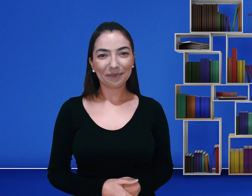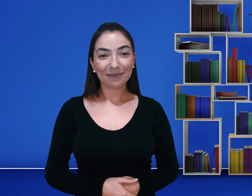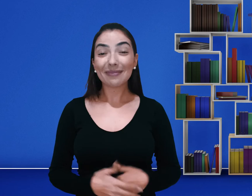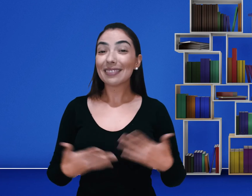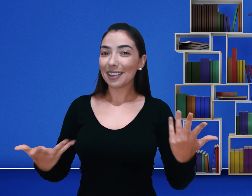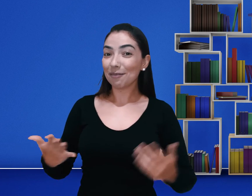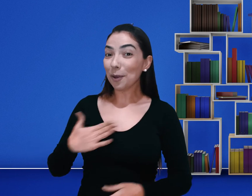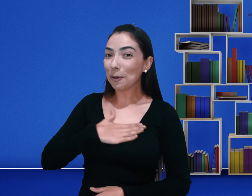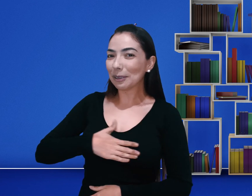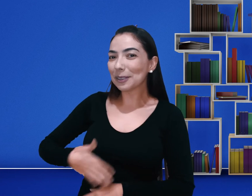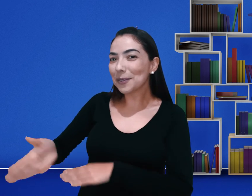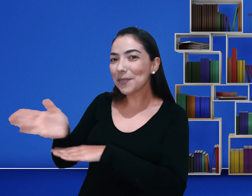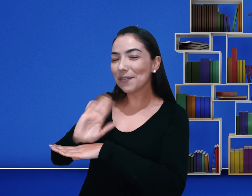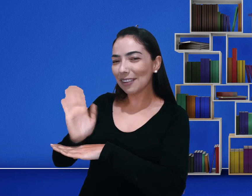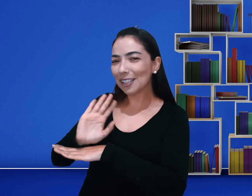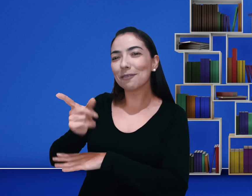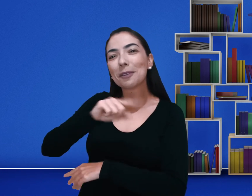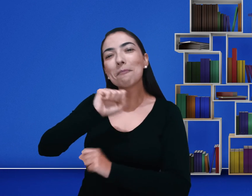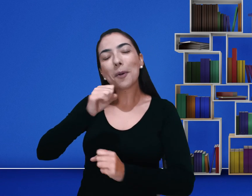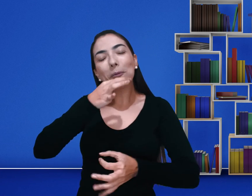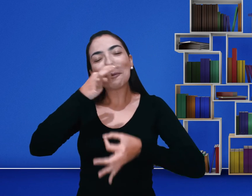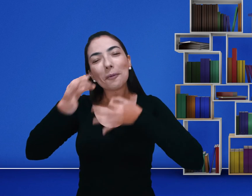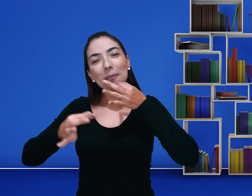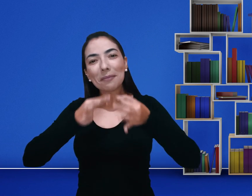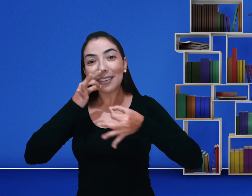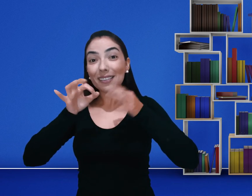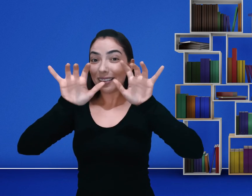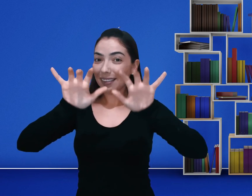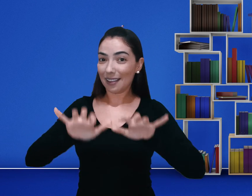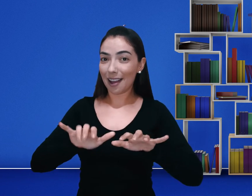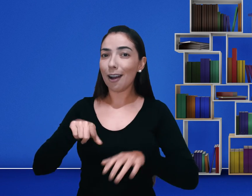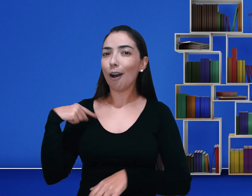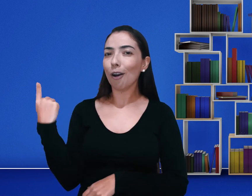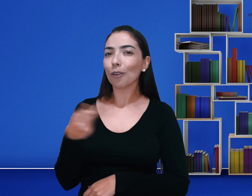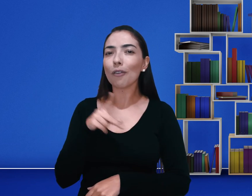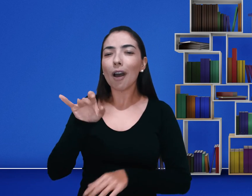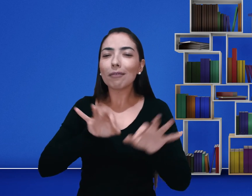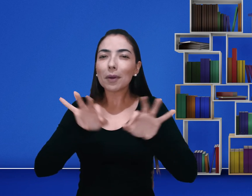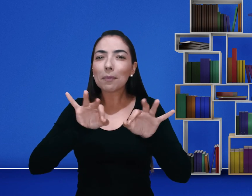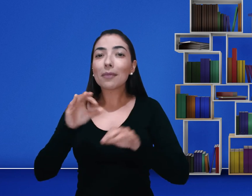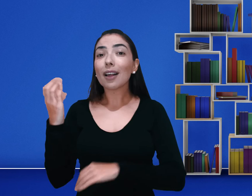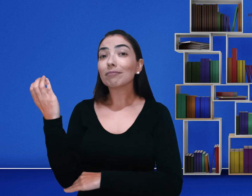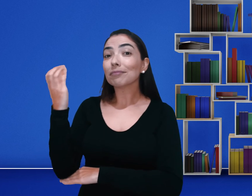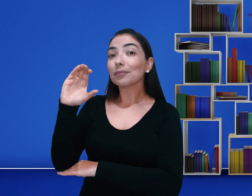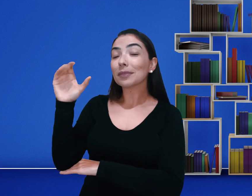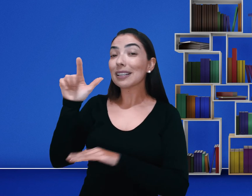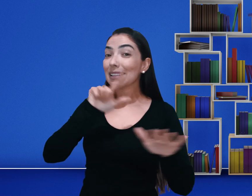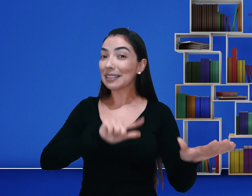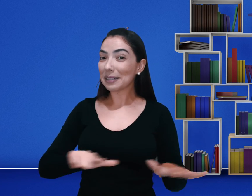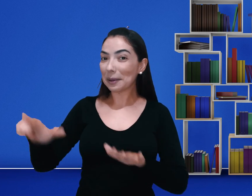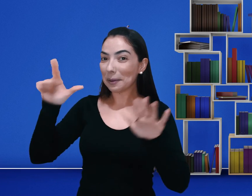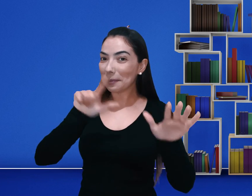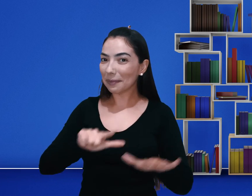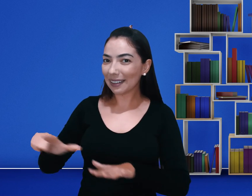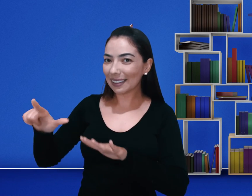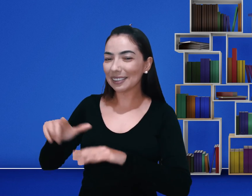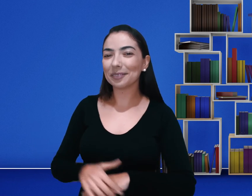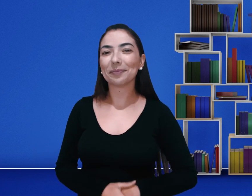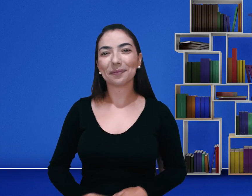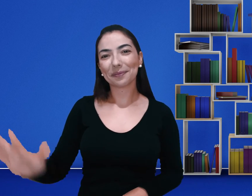como eu sou. Você gostou desse vídeo? Então coloque aqui as suas sugestões que nós prepararemos novos vídeos para vocês.